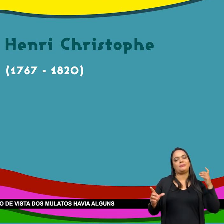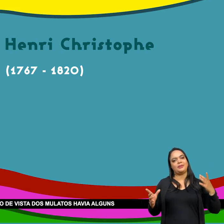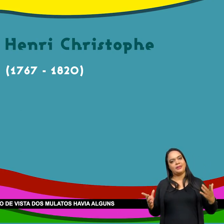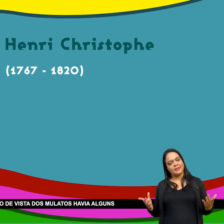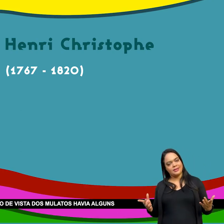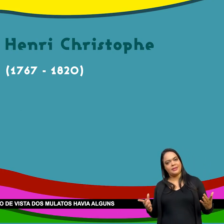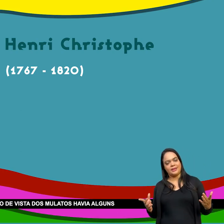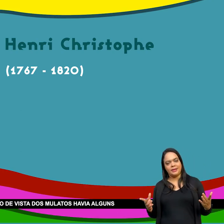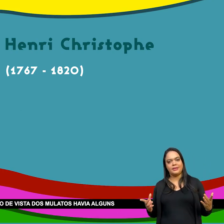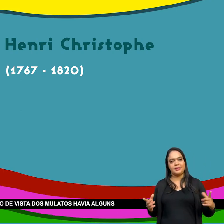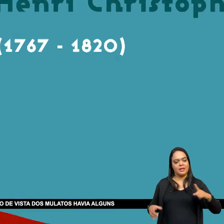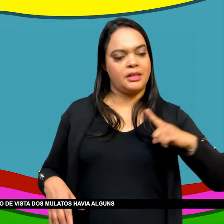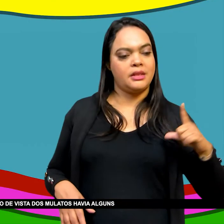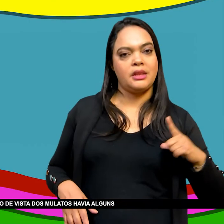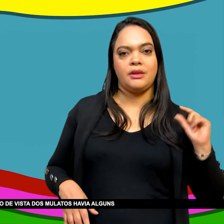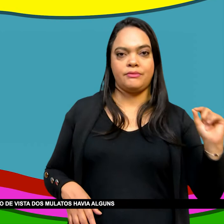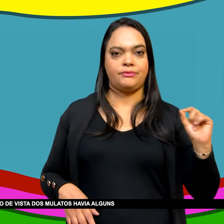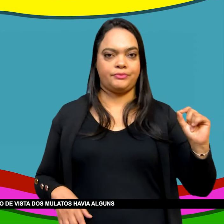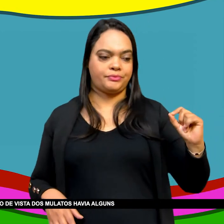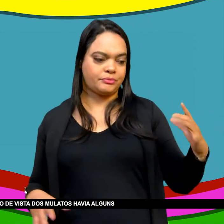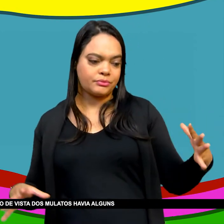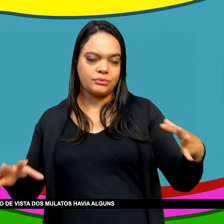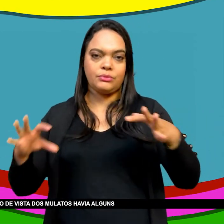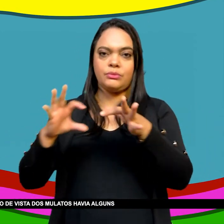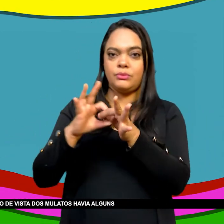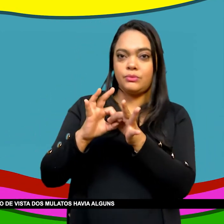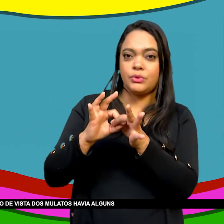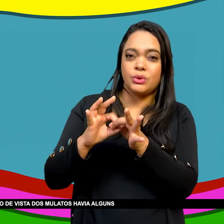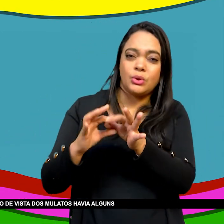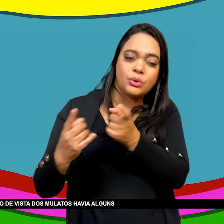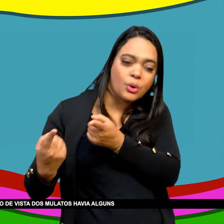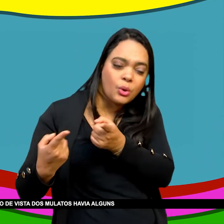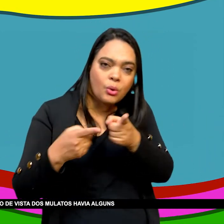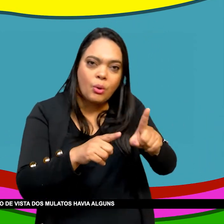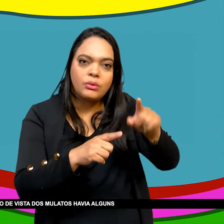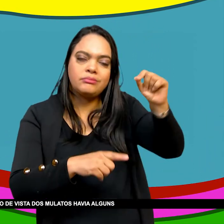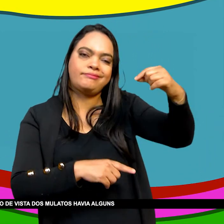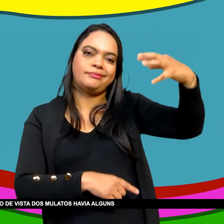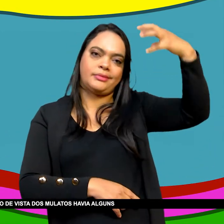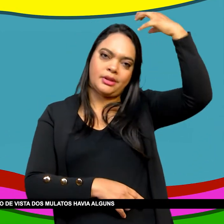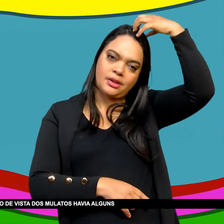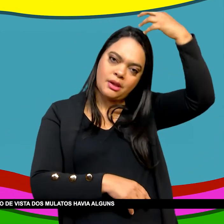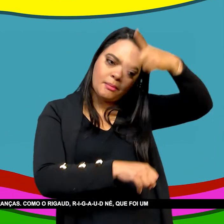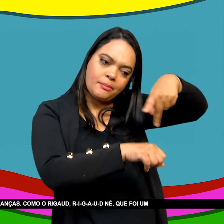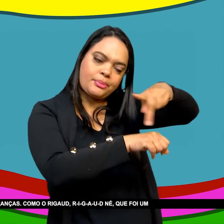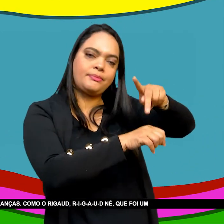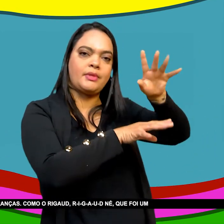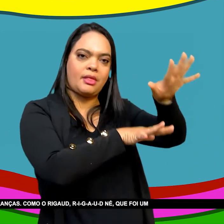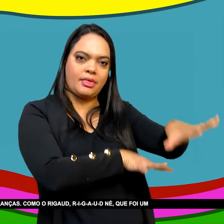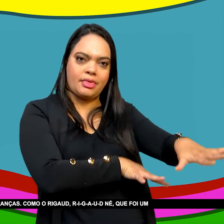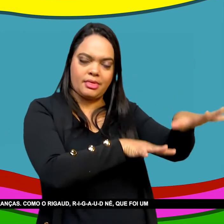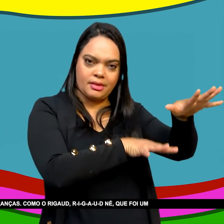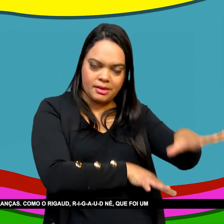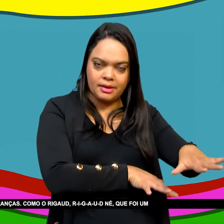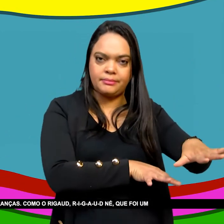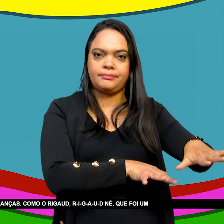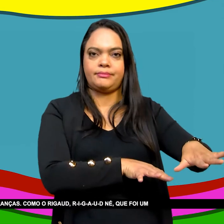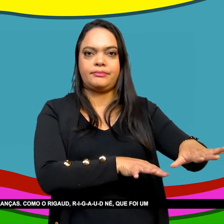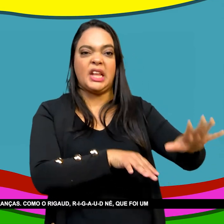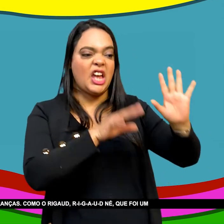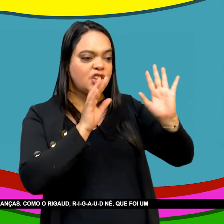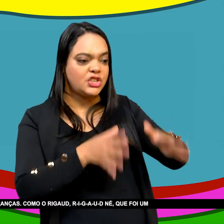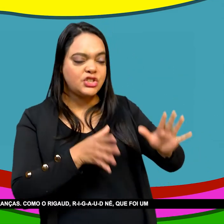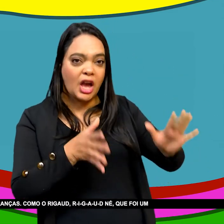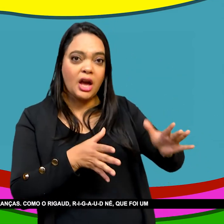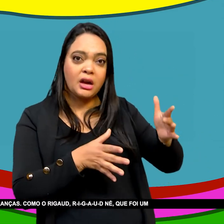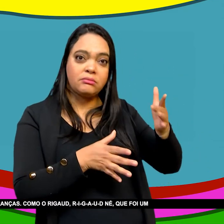Rei Do Haiti No ponto de vista Dos mulatos Havia alguns personagens Que foram expressivos